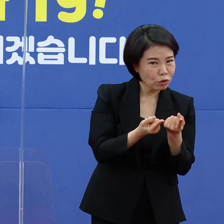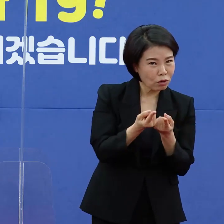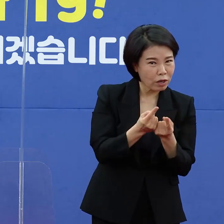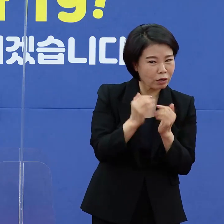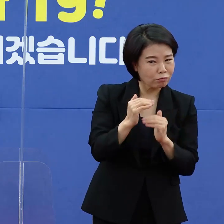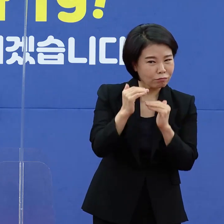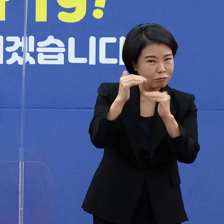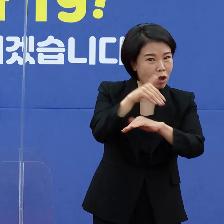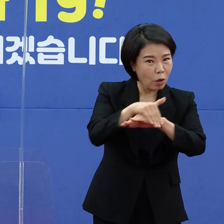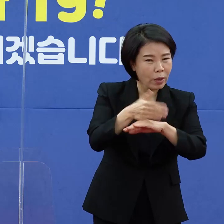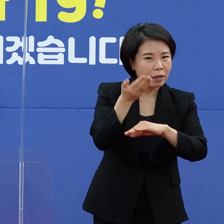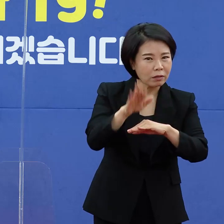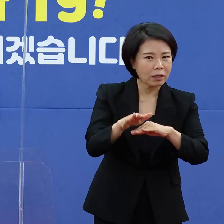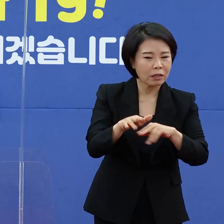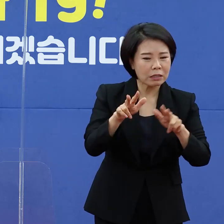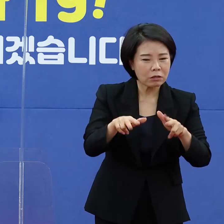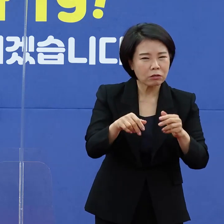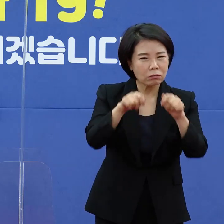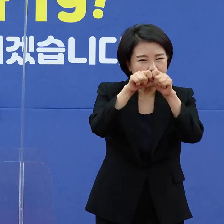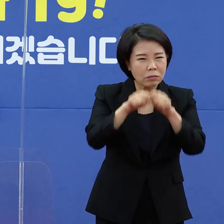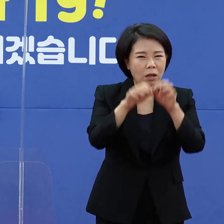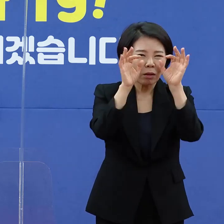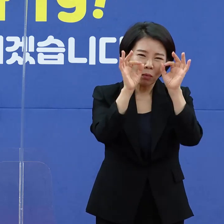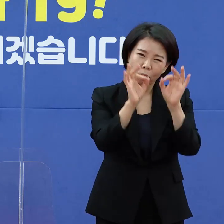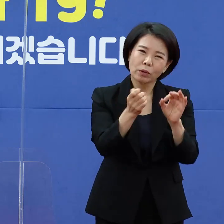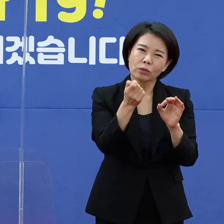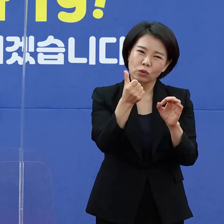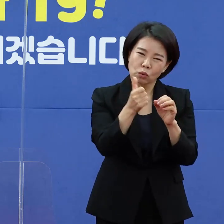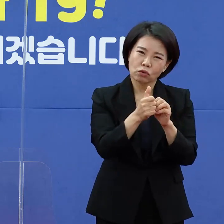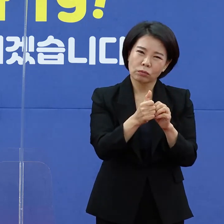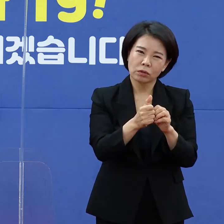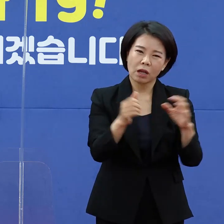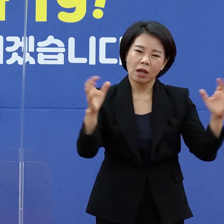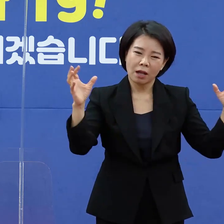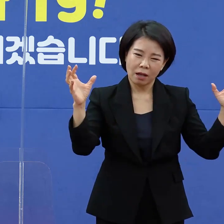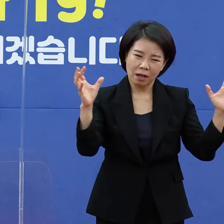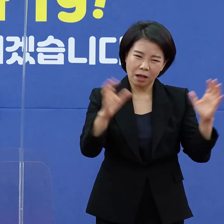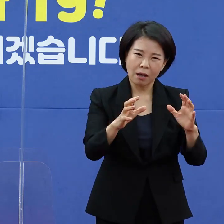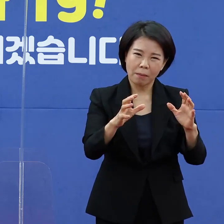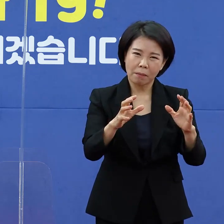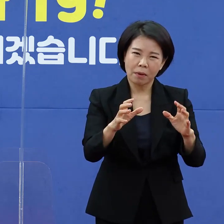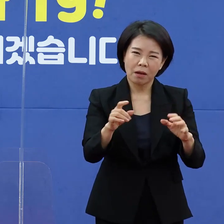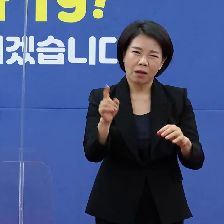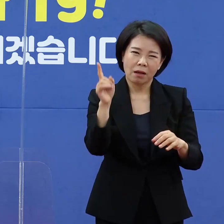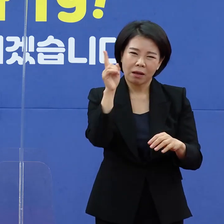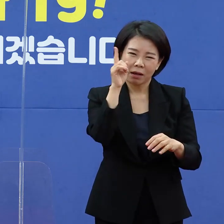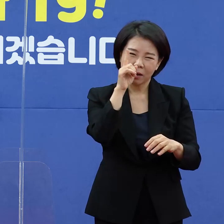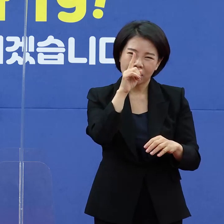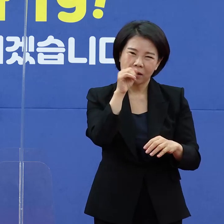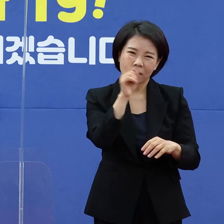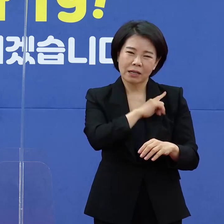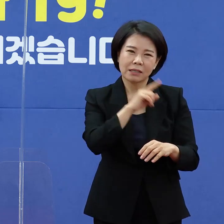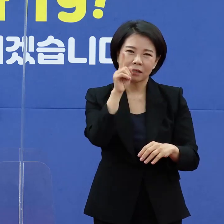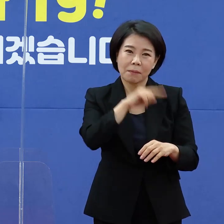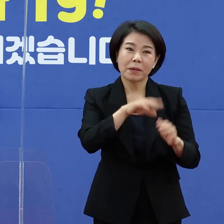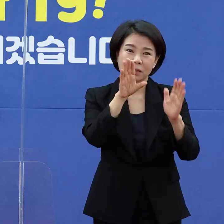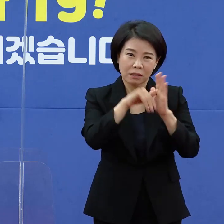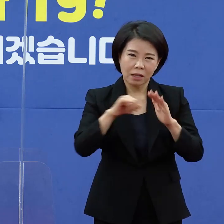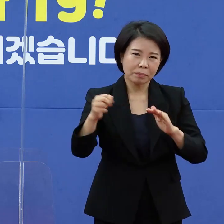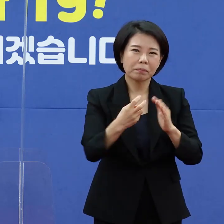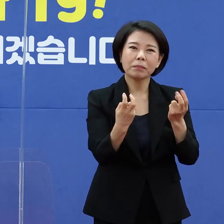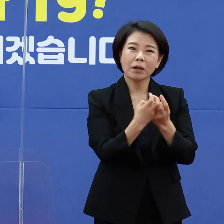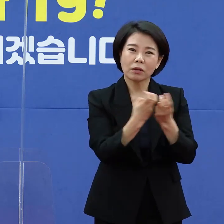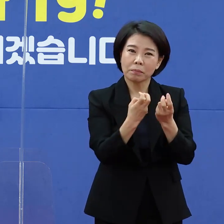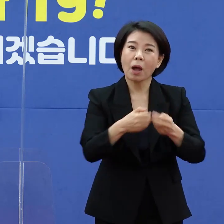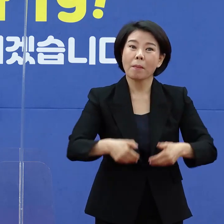지금은 사실은 이게 포괄적으로 최악의 상황을 고려하는 그 방역 대책이 필요하고